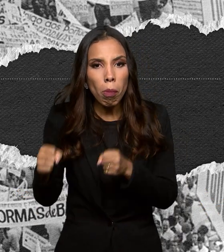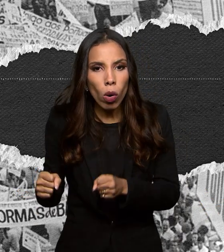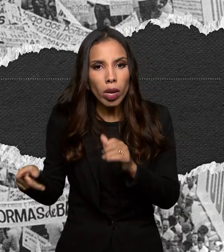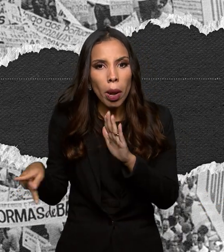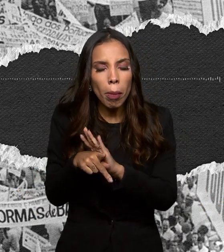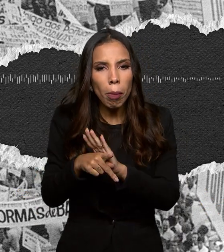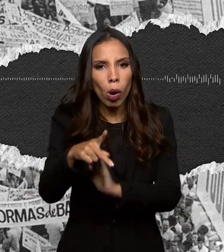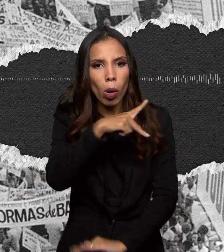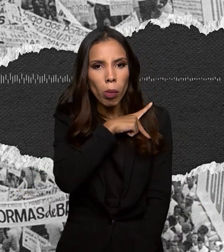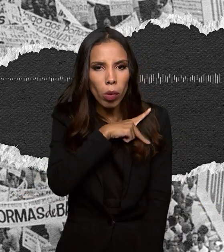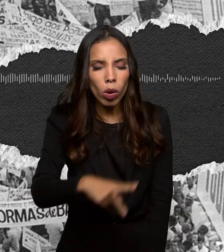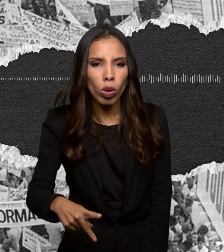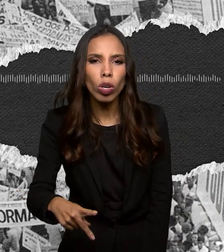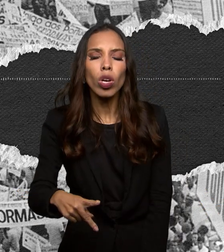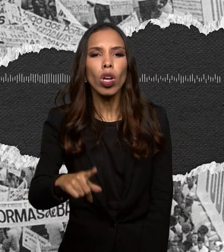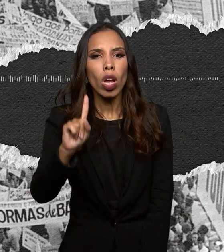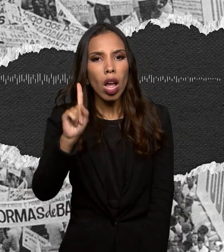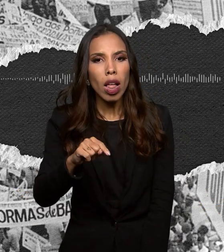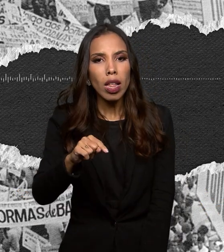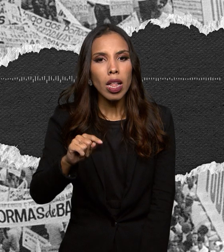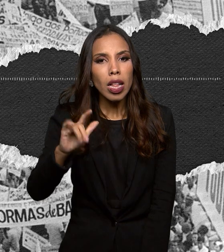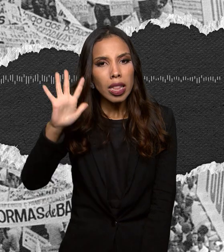decidiu viajar para o Rio Grande do Sul.